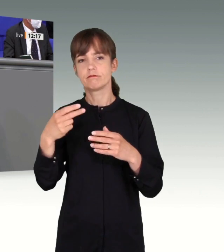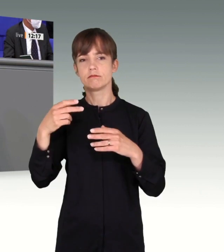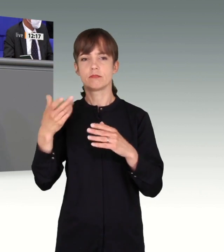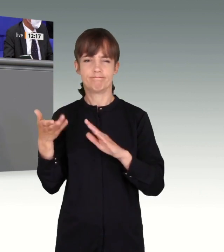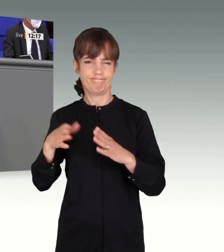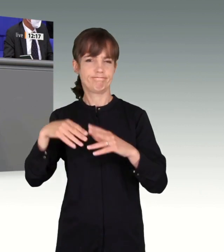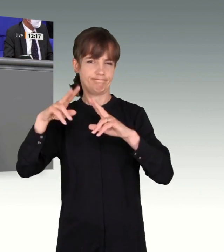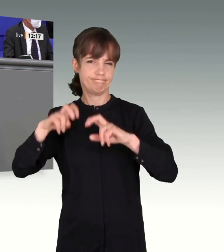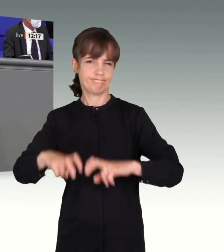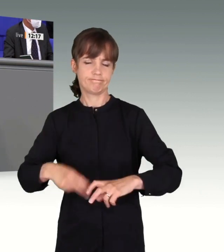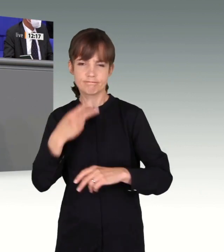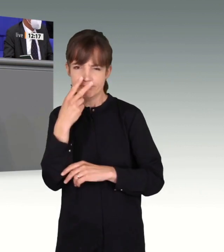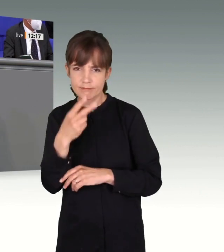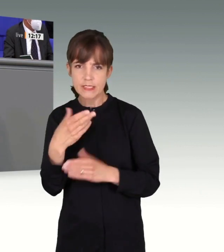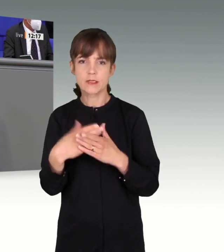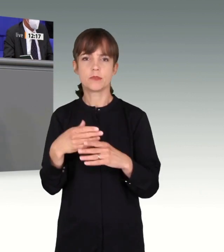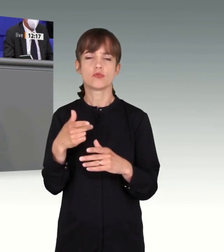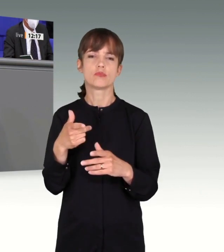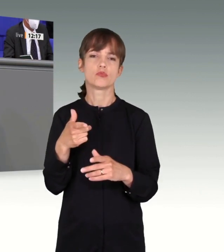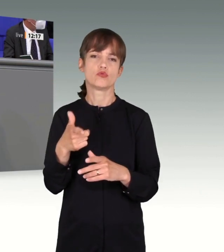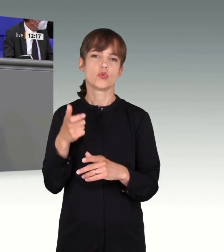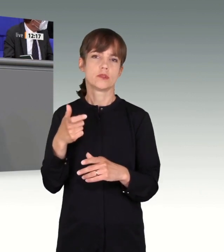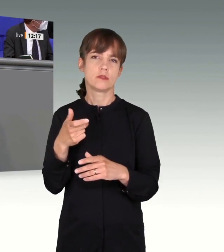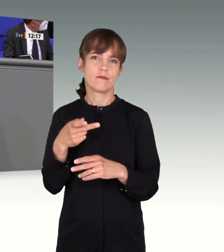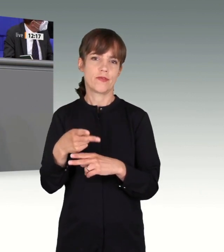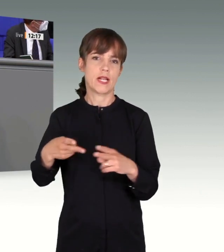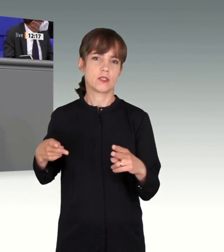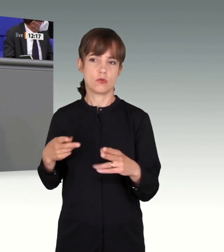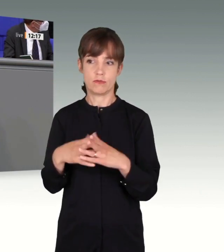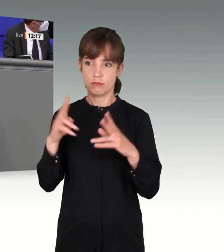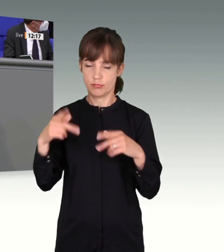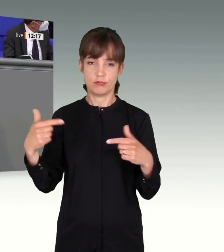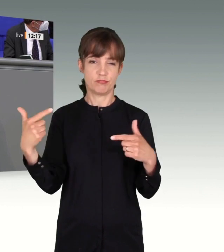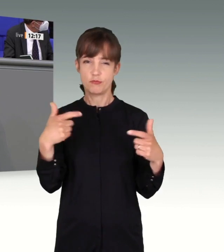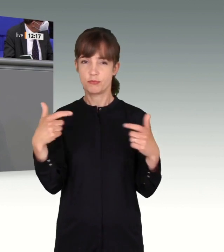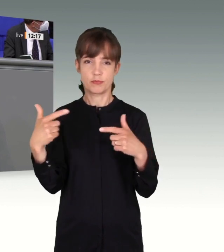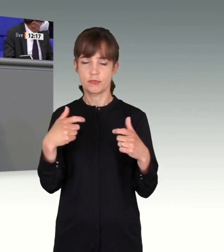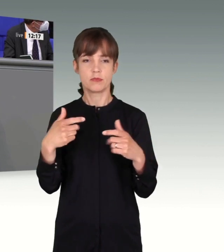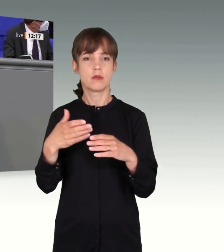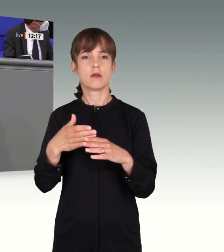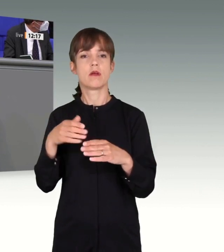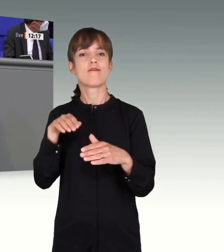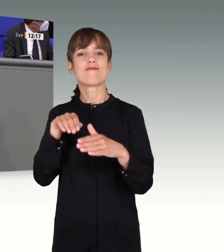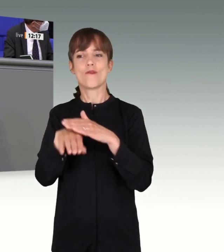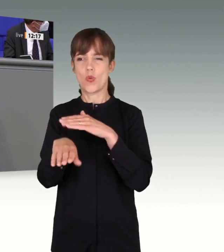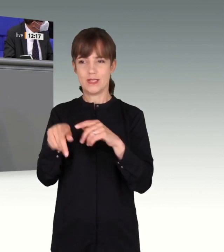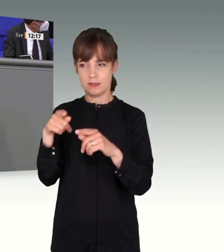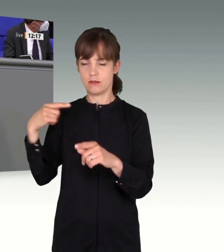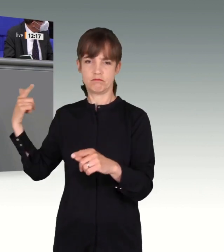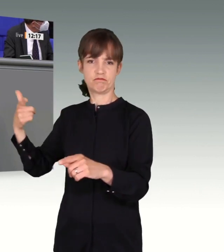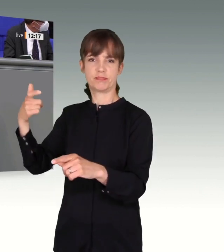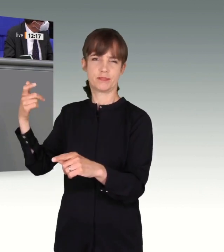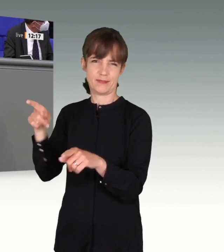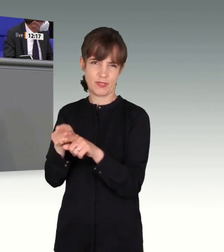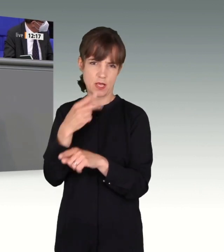Es gibt Schussverletzungen, Einschüsse, die nicht nach einem frontalen Schusswechsel, sondern eher auf Schüsse auf der Flucht aussehen. Lassen Sie mich